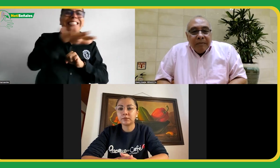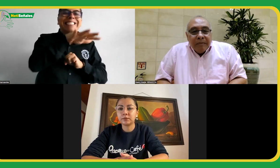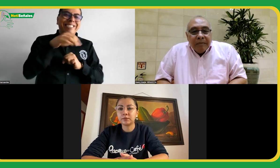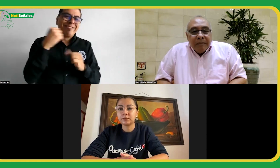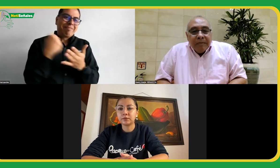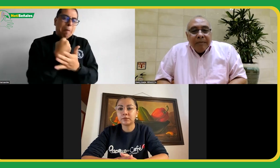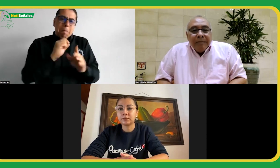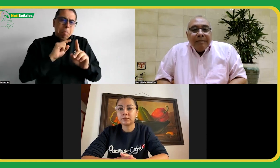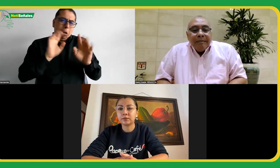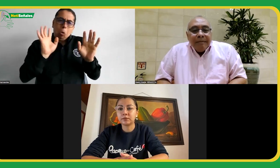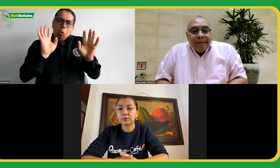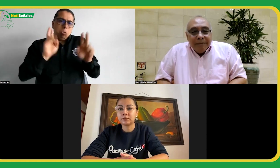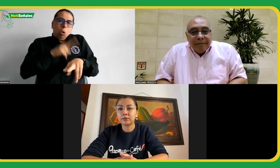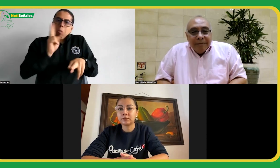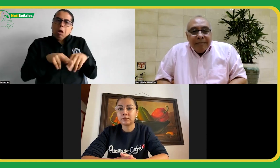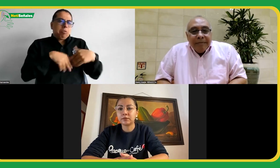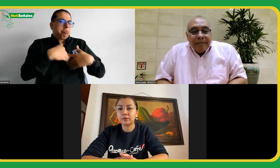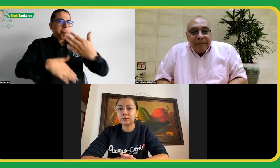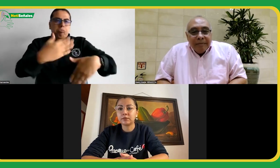físico, pero de resto la asamblea fluyó sin problemas.